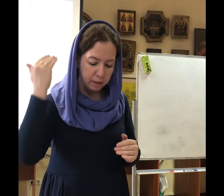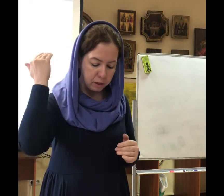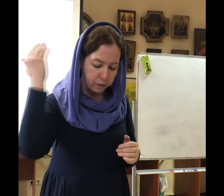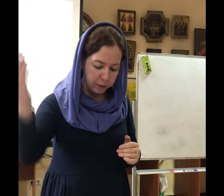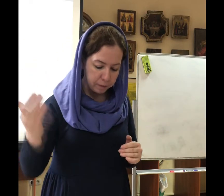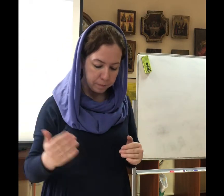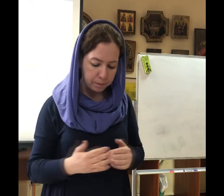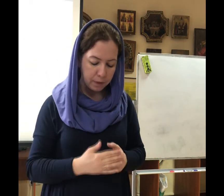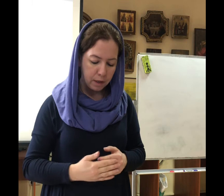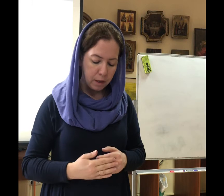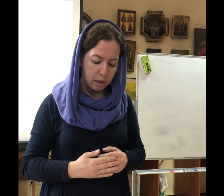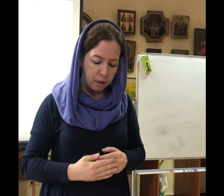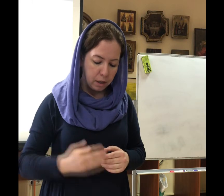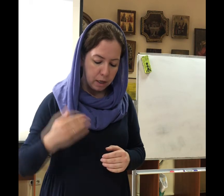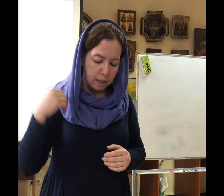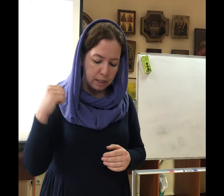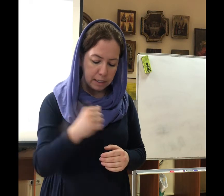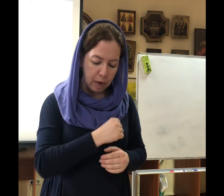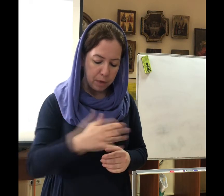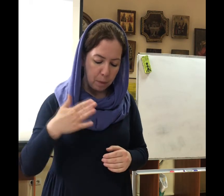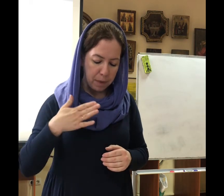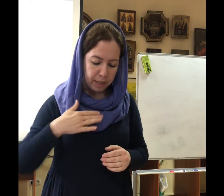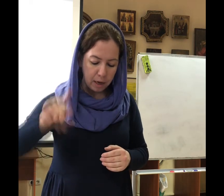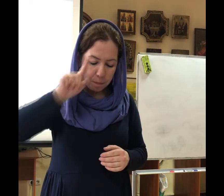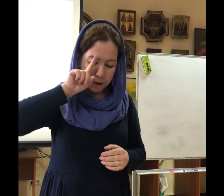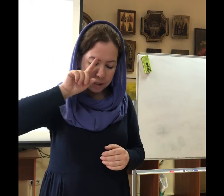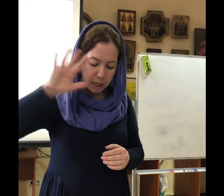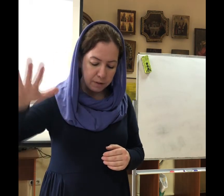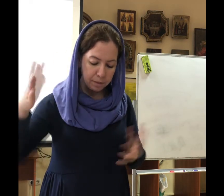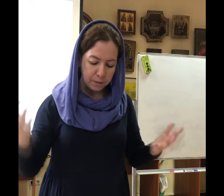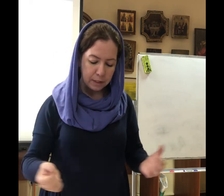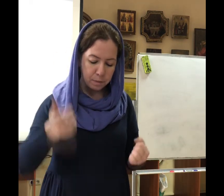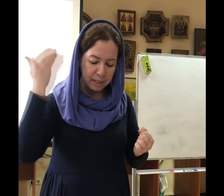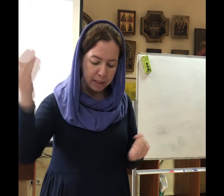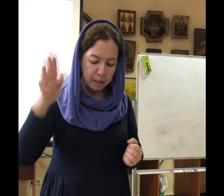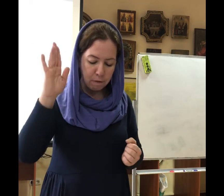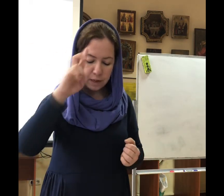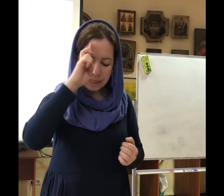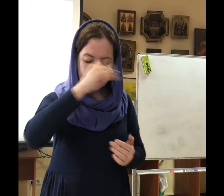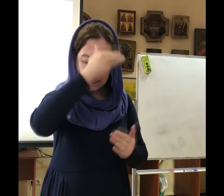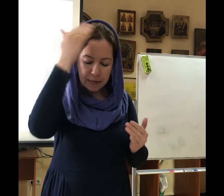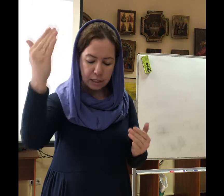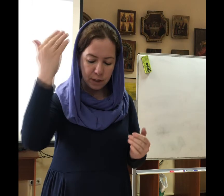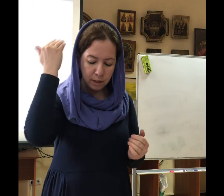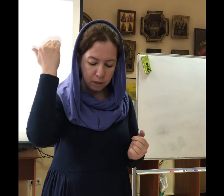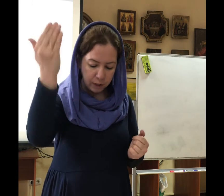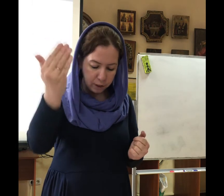Твое. Сам меня прославил, спасите в царстве Твое.